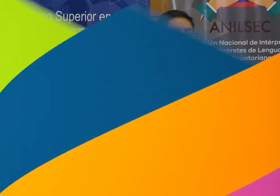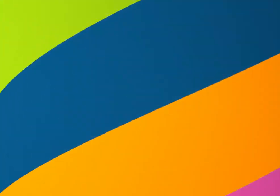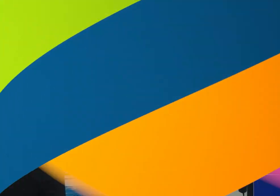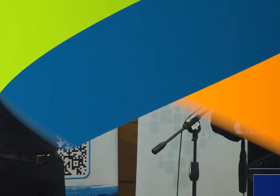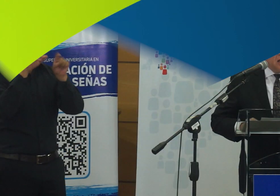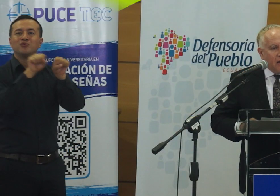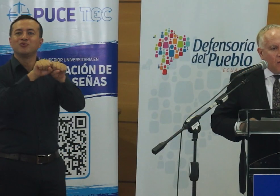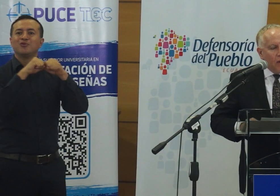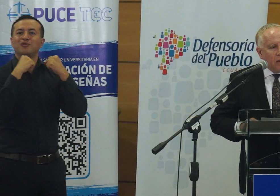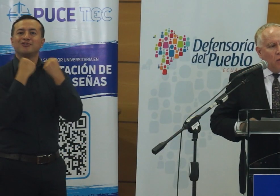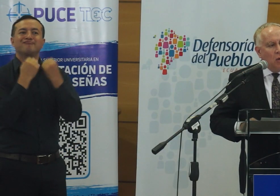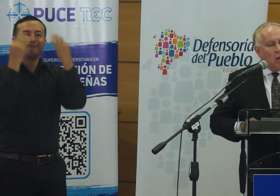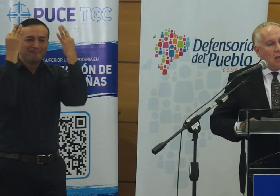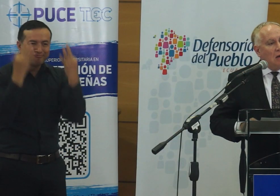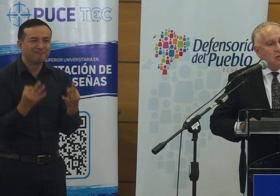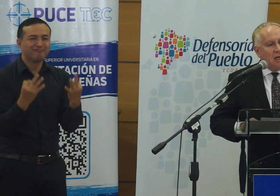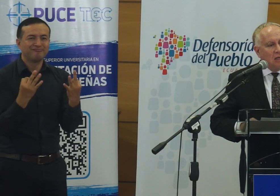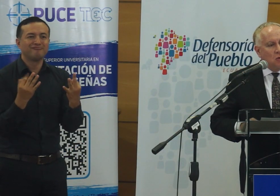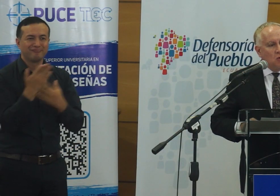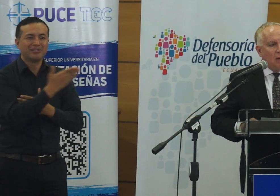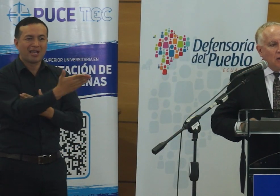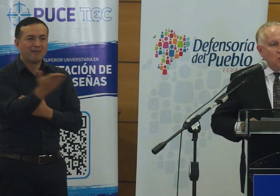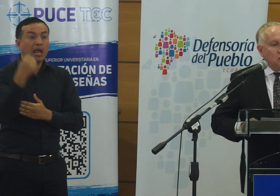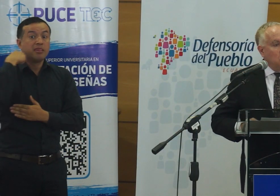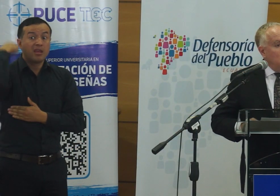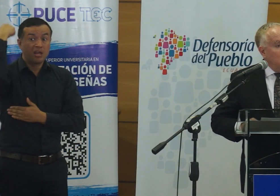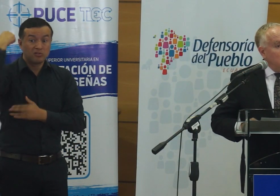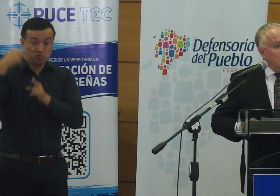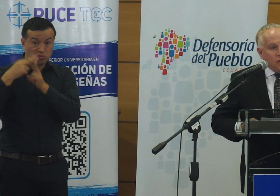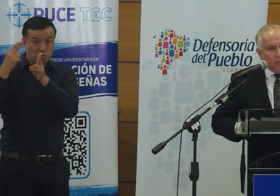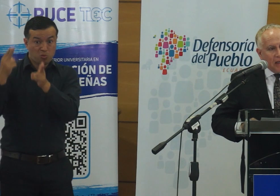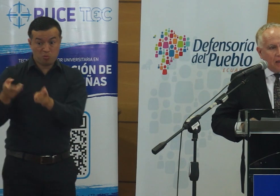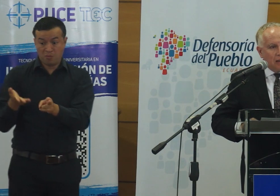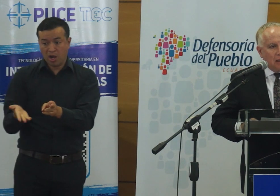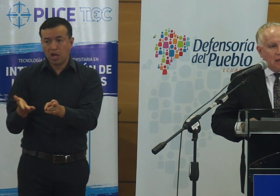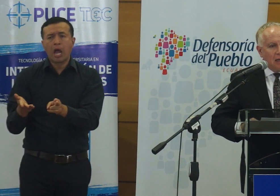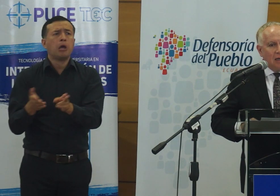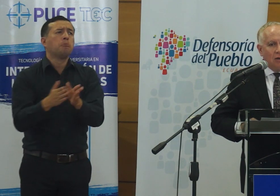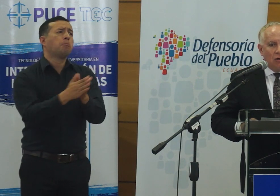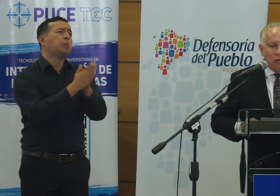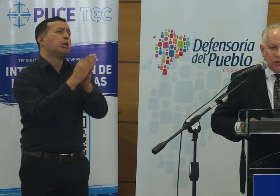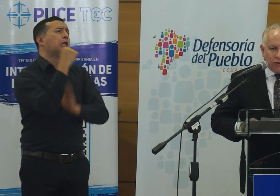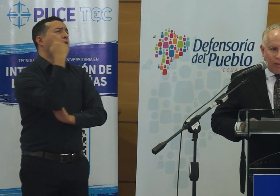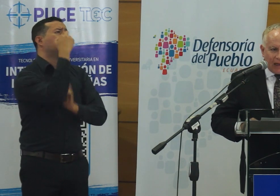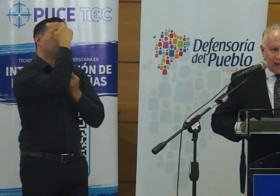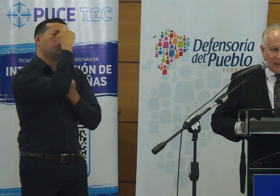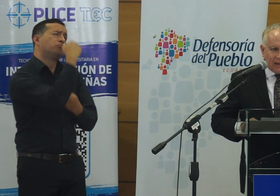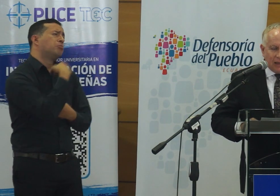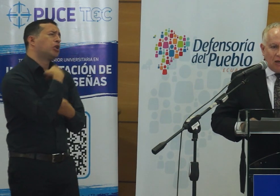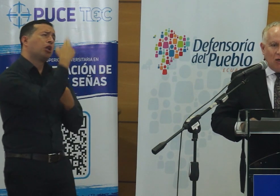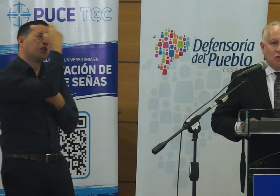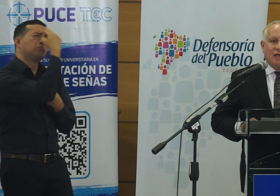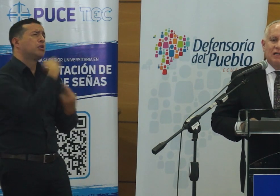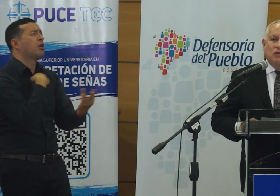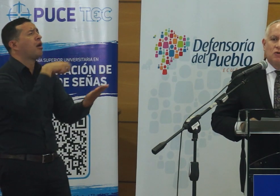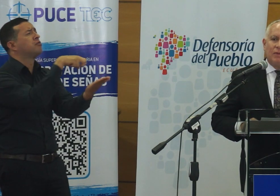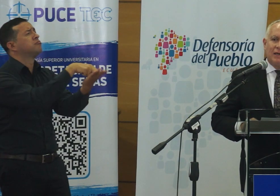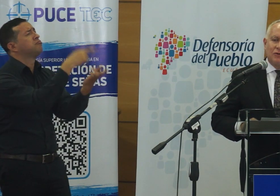Les recuerdo que los derechos humanos no se piden, no se suplican, los derechos humanos